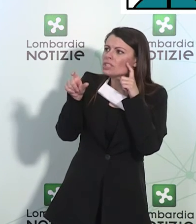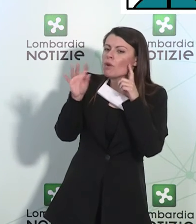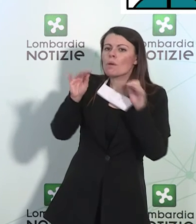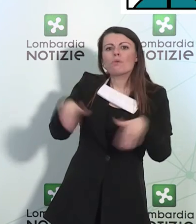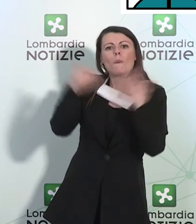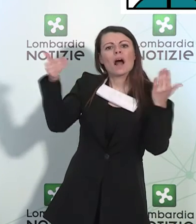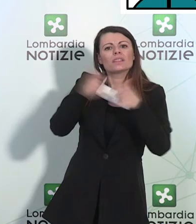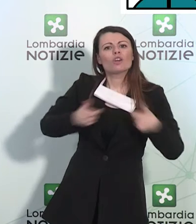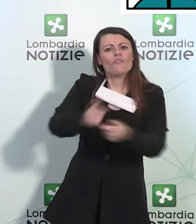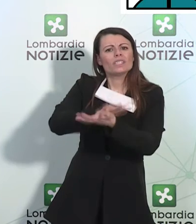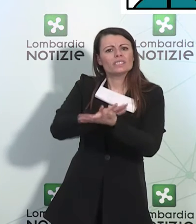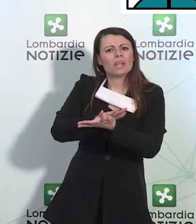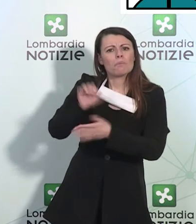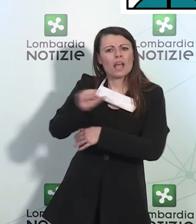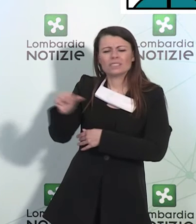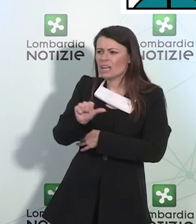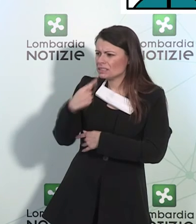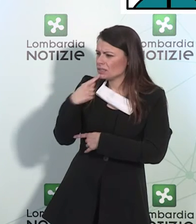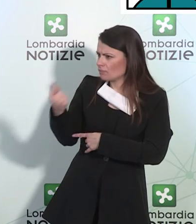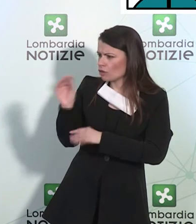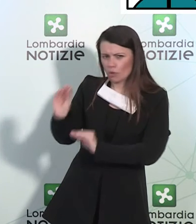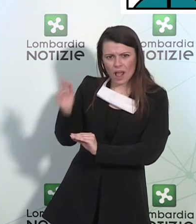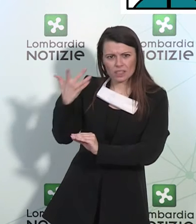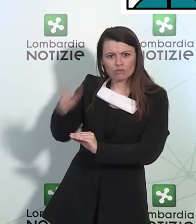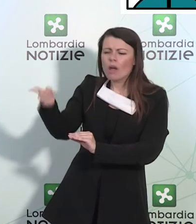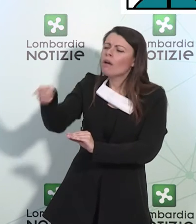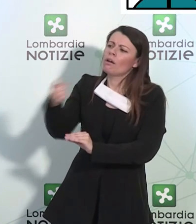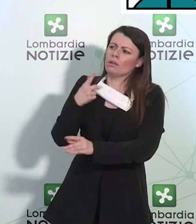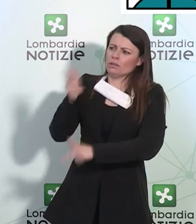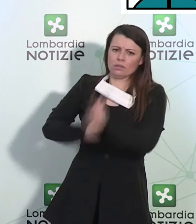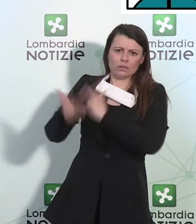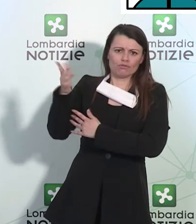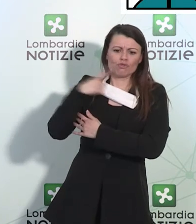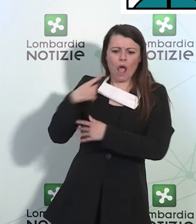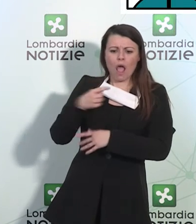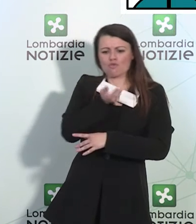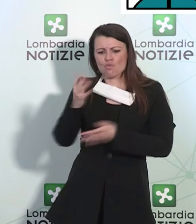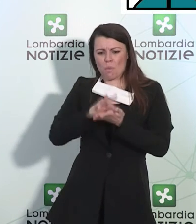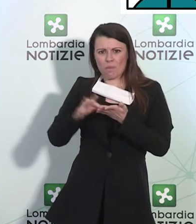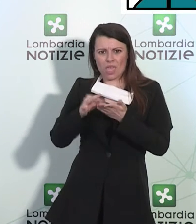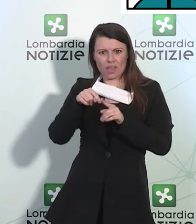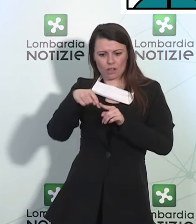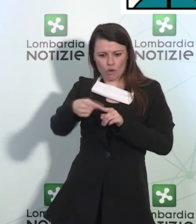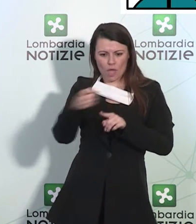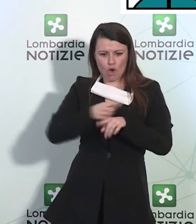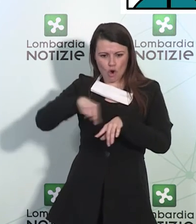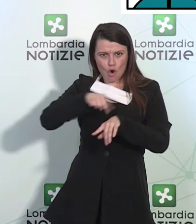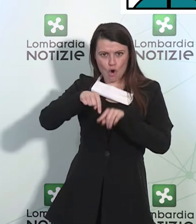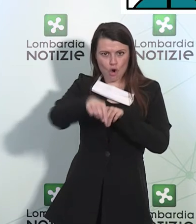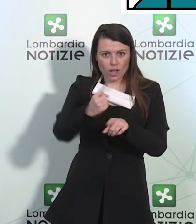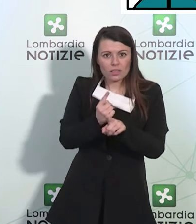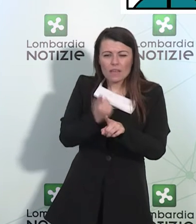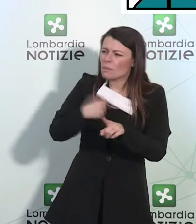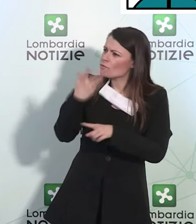conferenza stampa. Lo so che, come lei ha detto, i dati arriveranno nelle prossime ore, ma volevo capire con lei. Il vostro fabbisogno